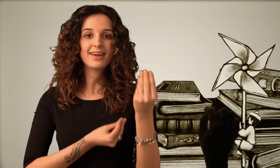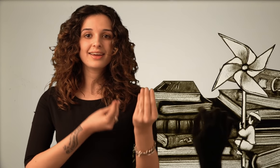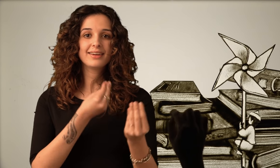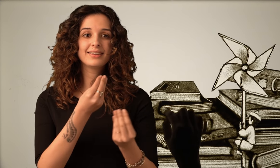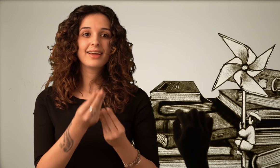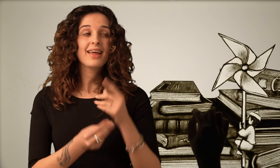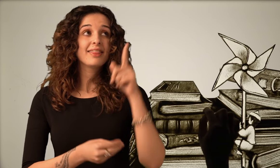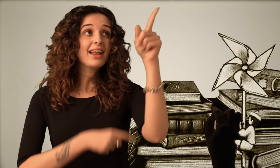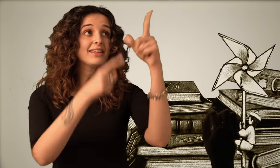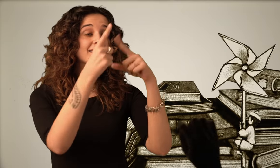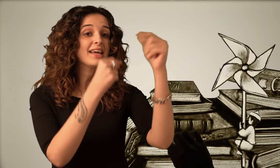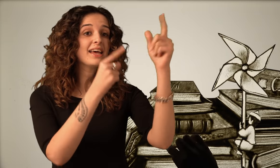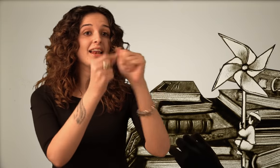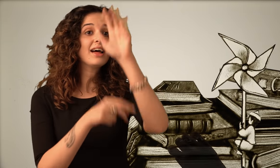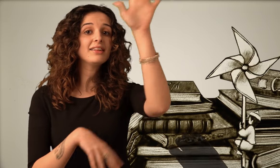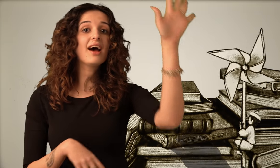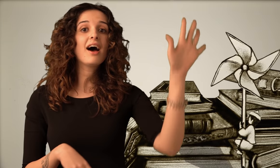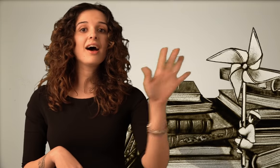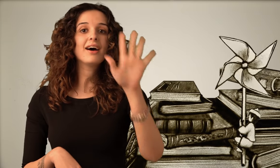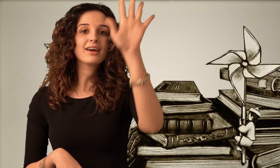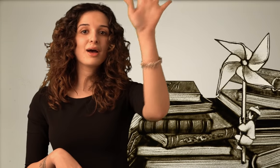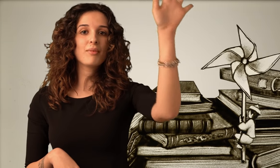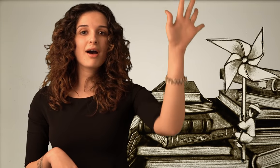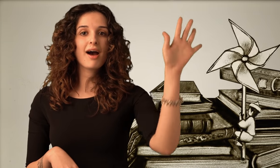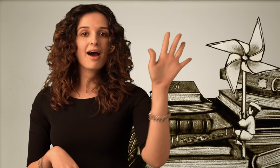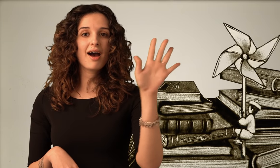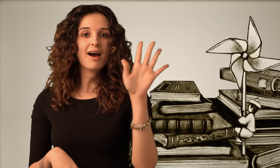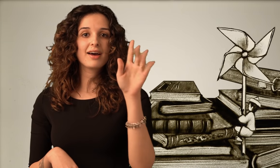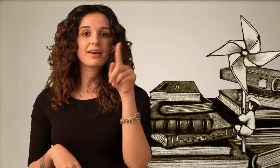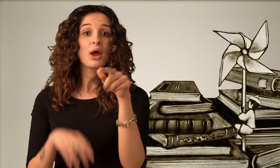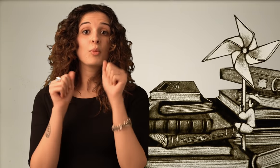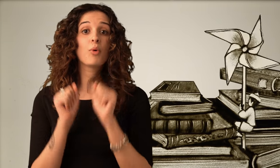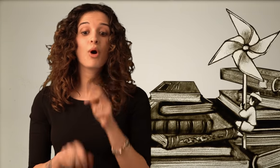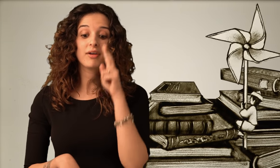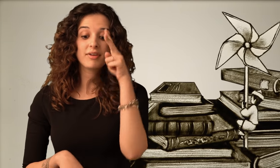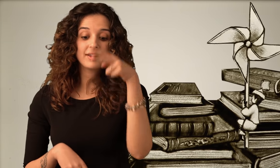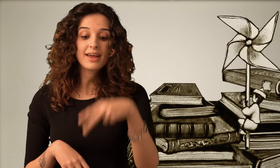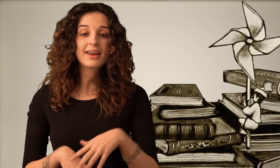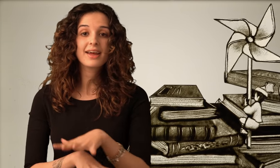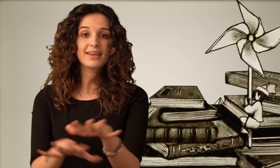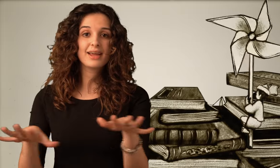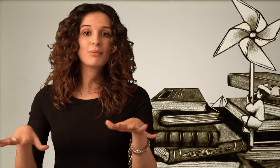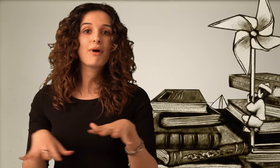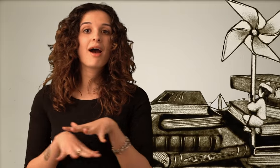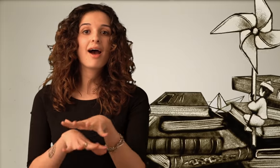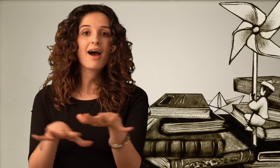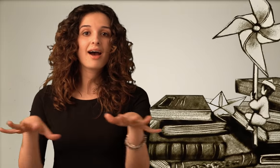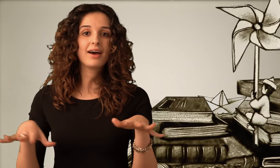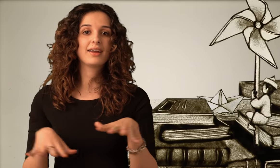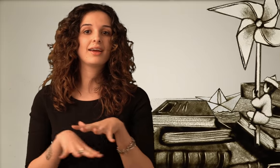Dalla stella di Acama Puoi vedere il mare